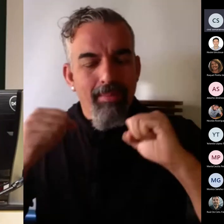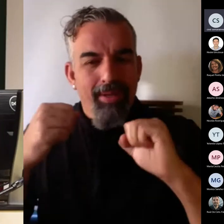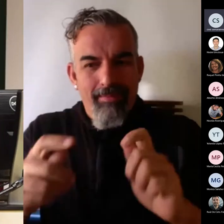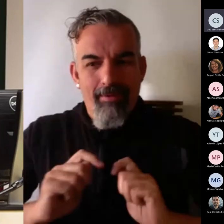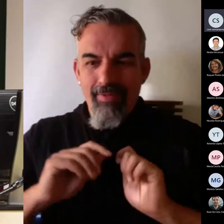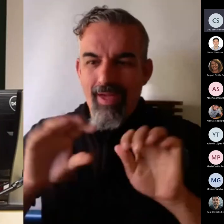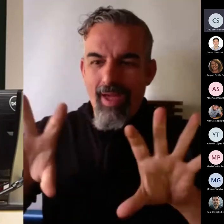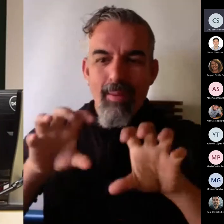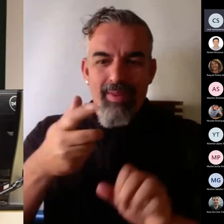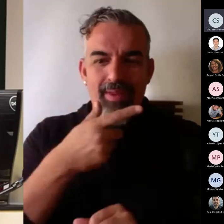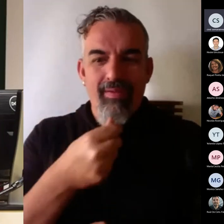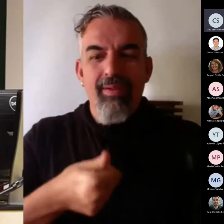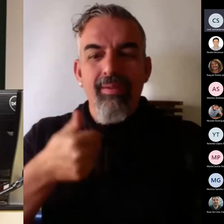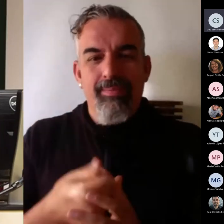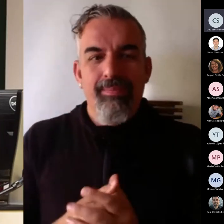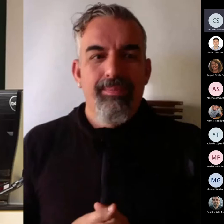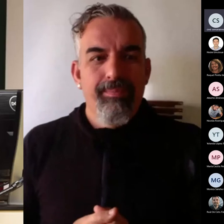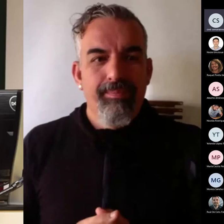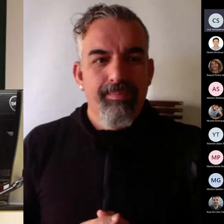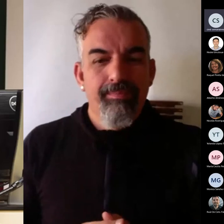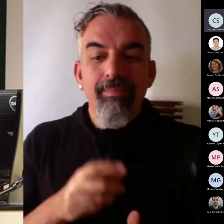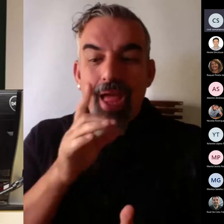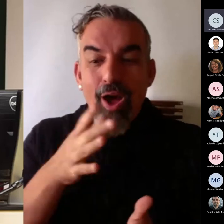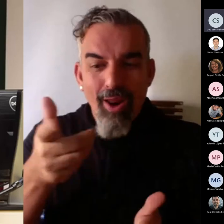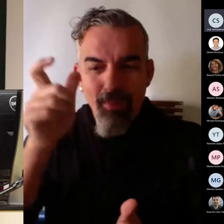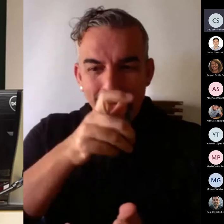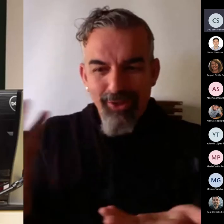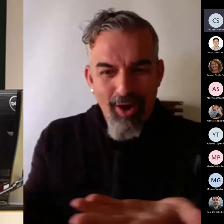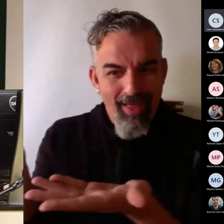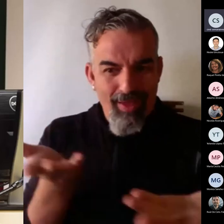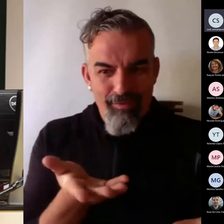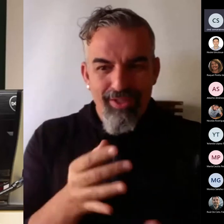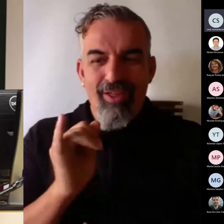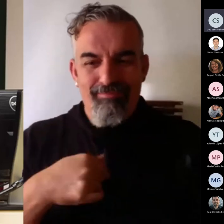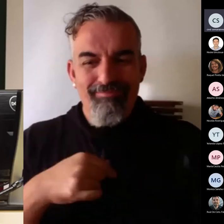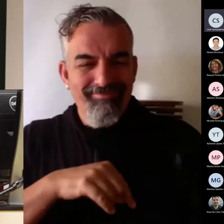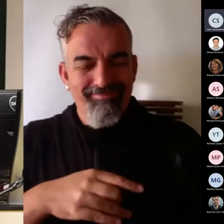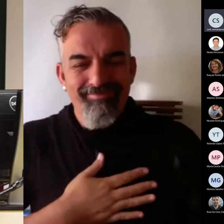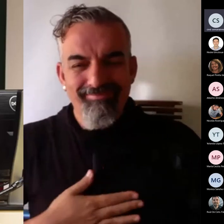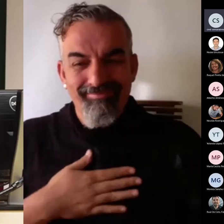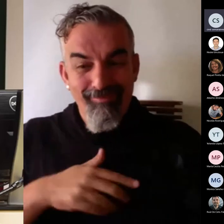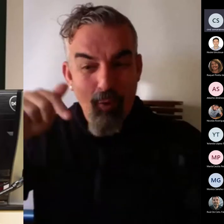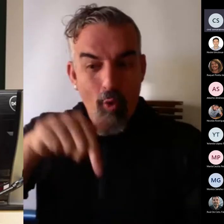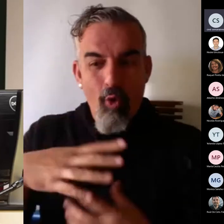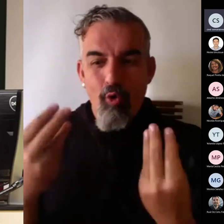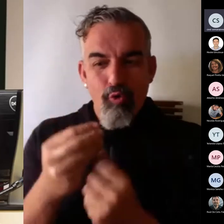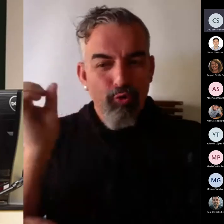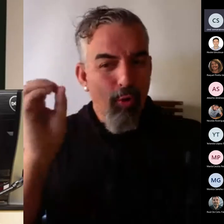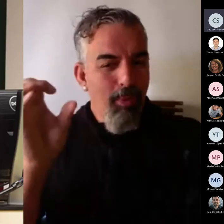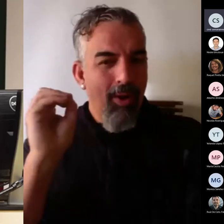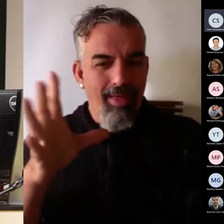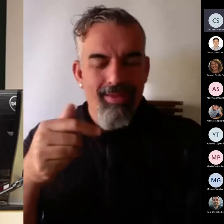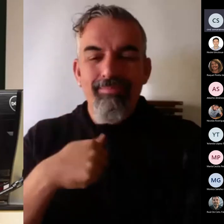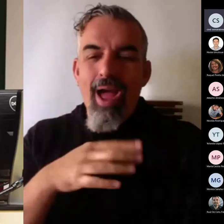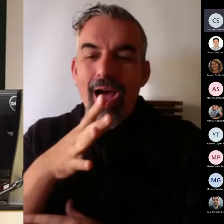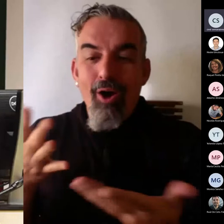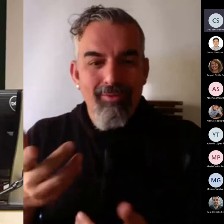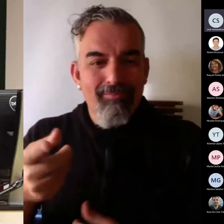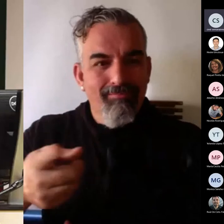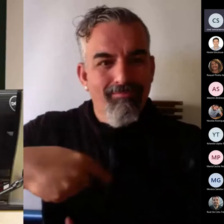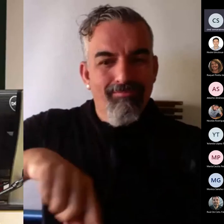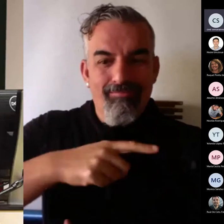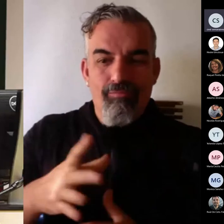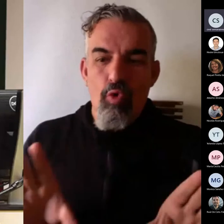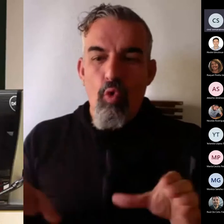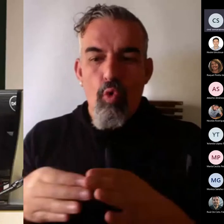Gracias a los expertos invitados que tenemos el placer de que nos acompañen hoy aquí, podremos conocer los puntos fuertes y los